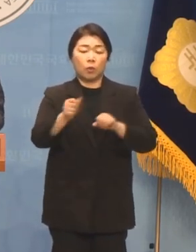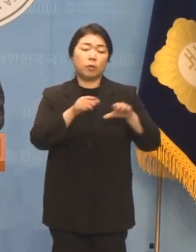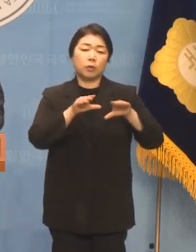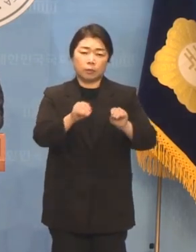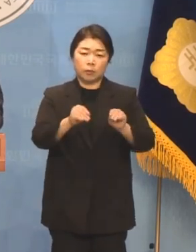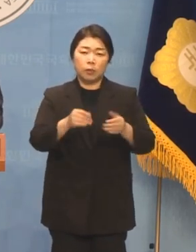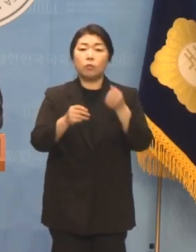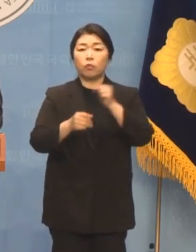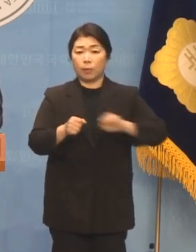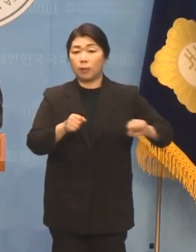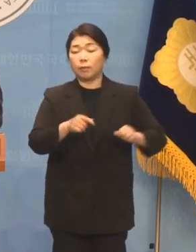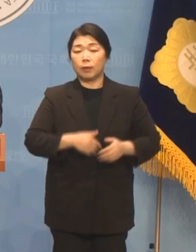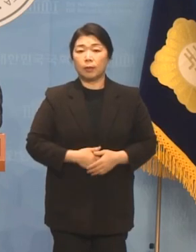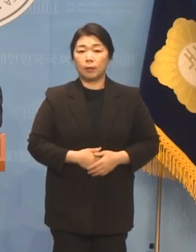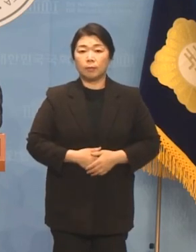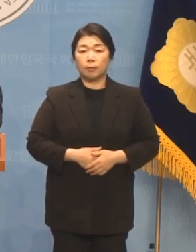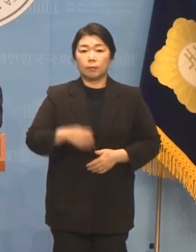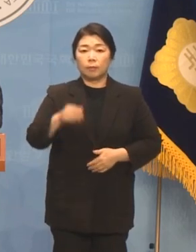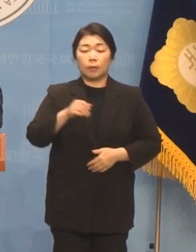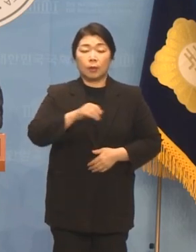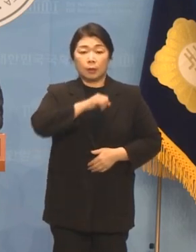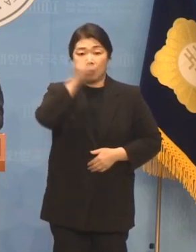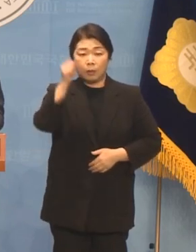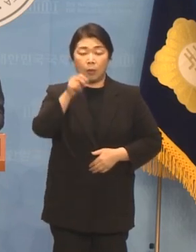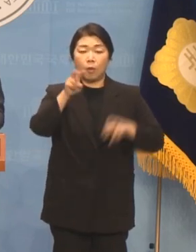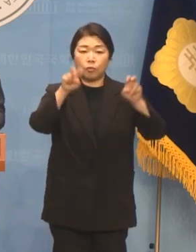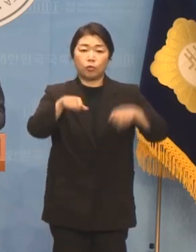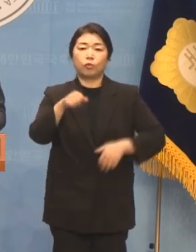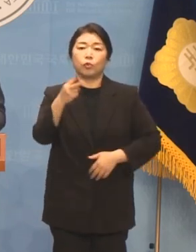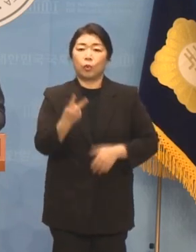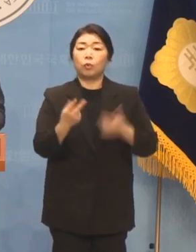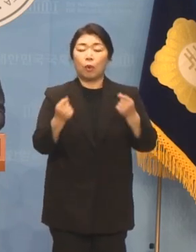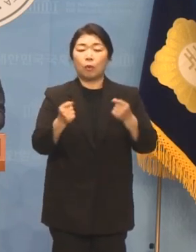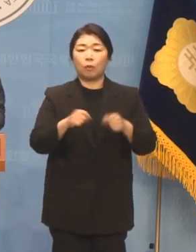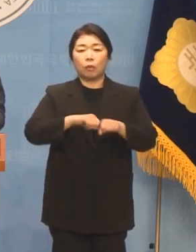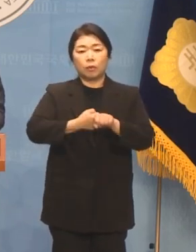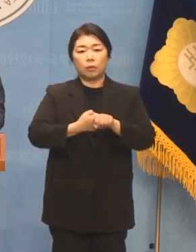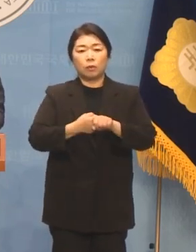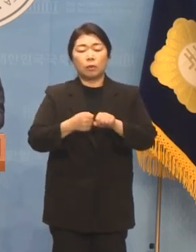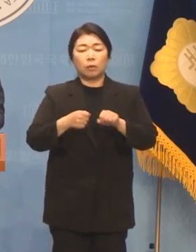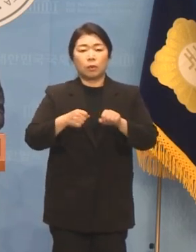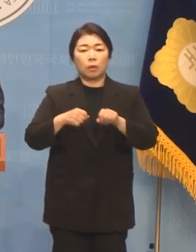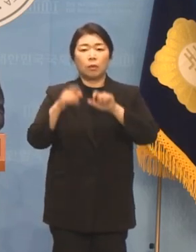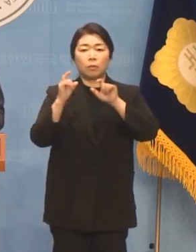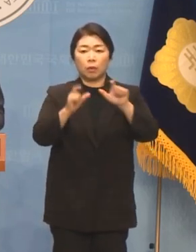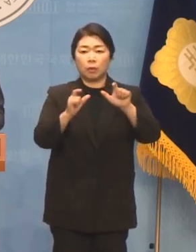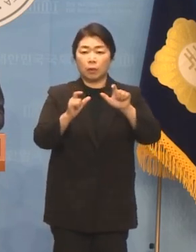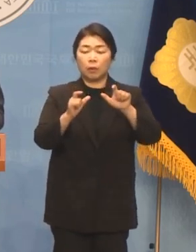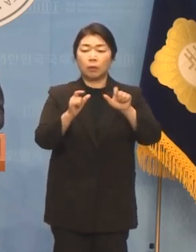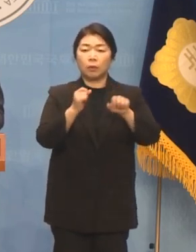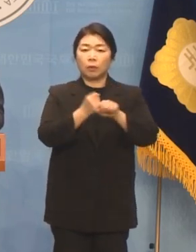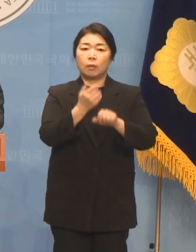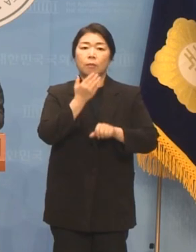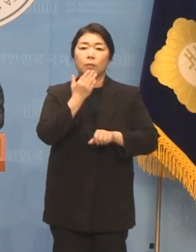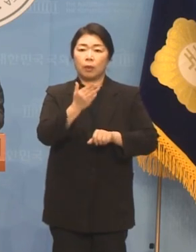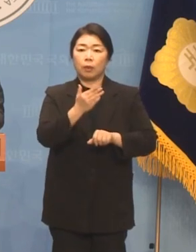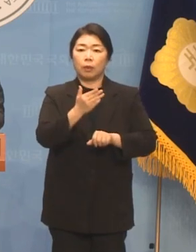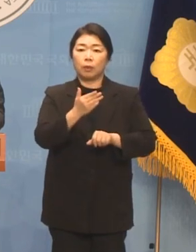당선 무효형은 물론이고 실현까지 받을 수 있는 중대한 범죄입니다